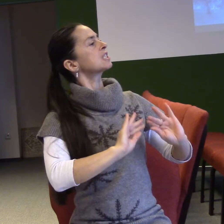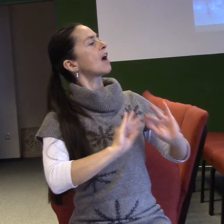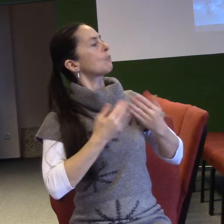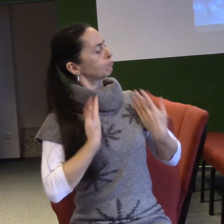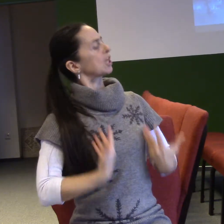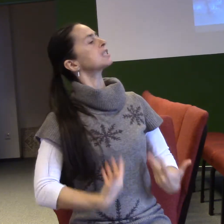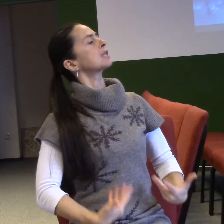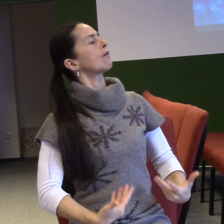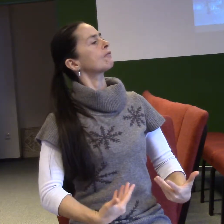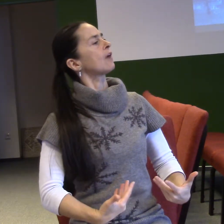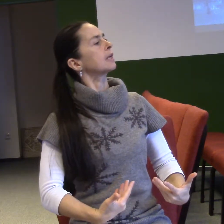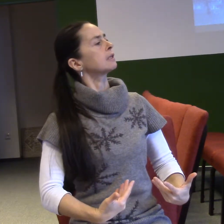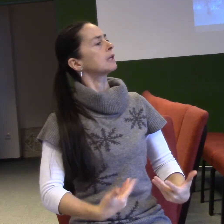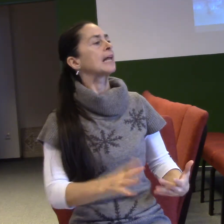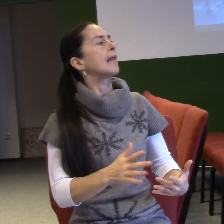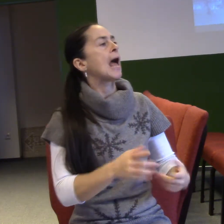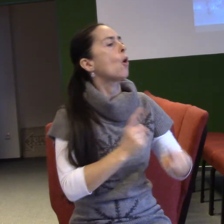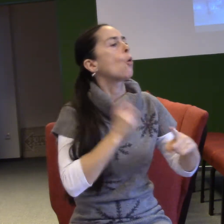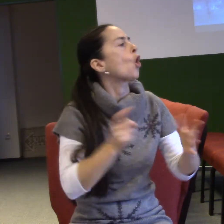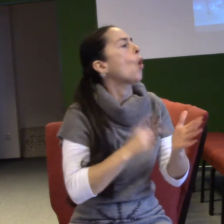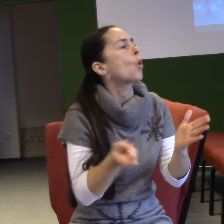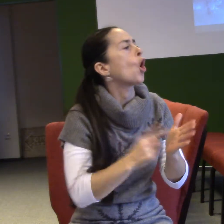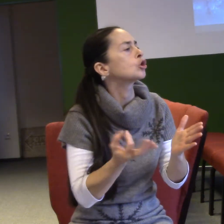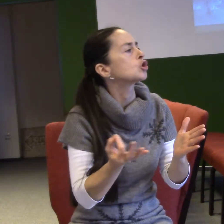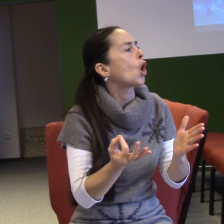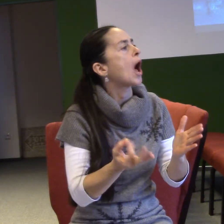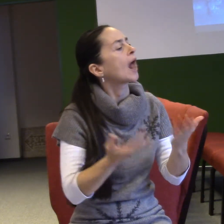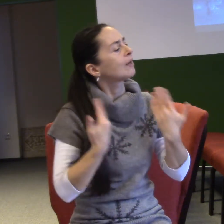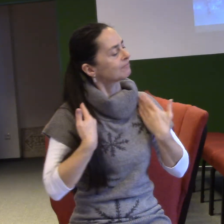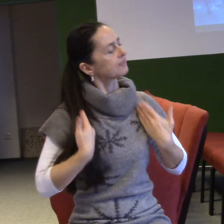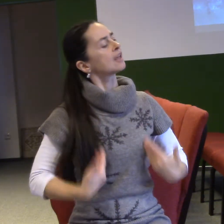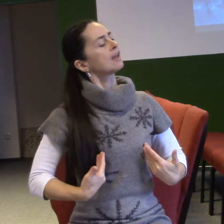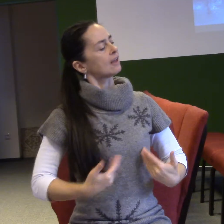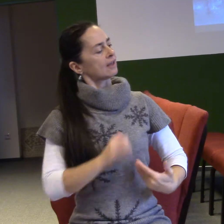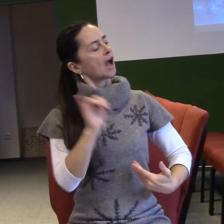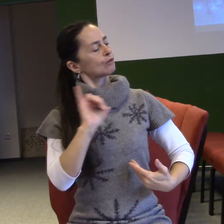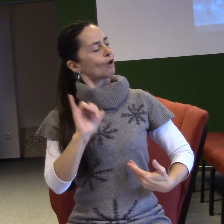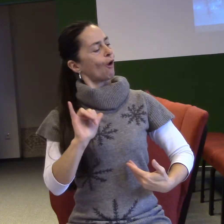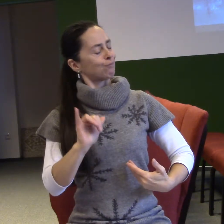jaký má úkol. On říká, já něco jsem. Já jsem Gabriel, boží hrdina. A